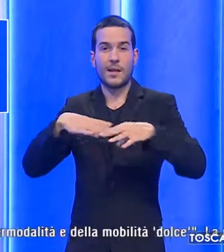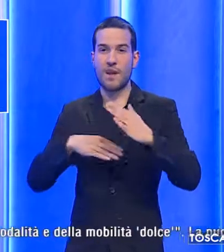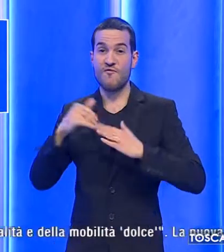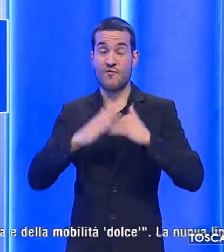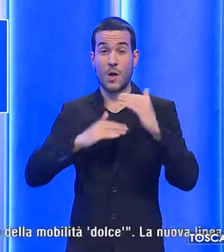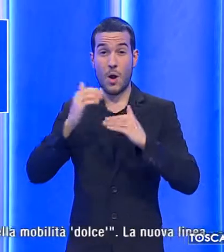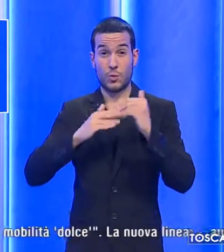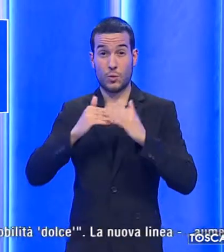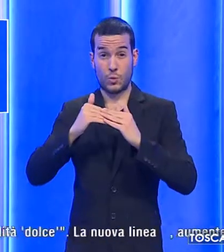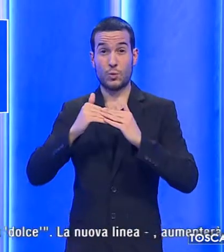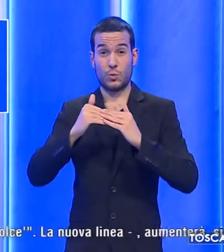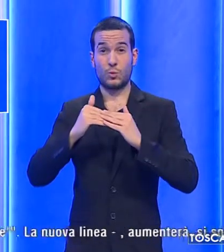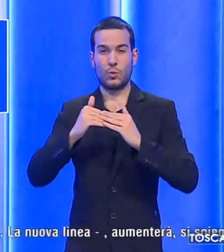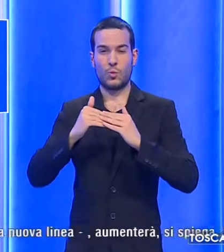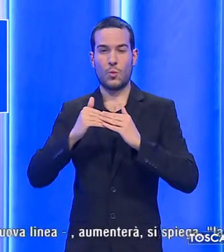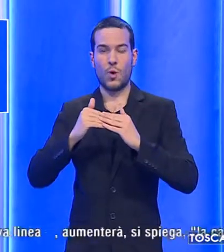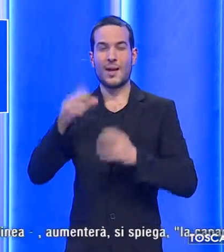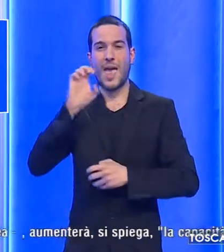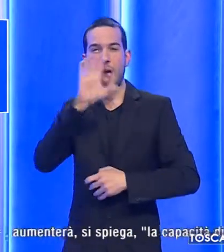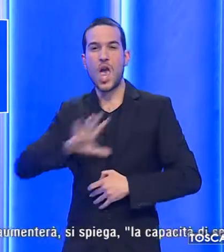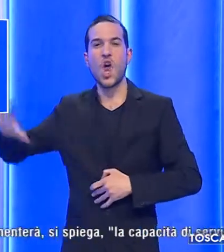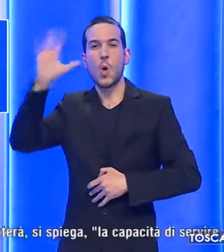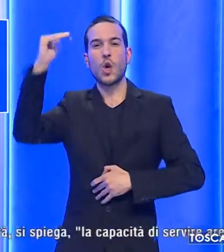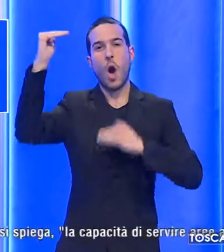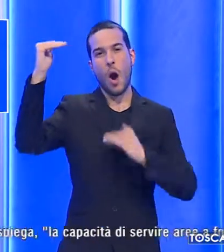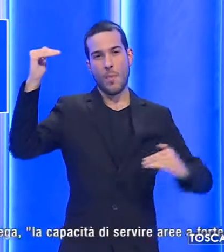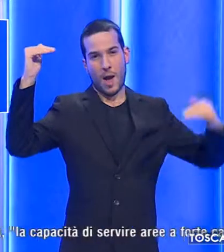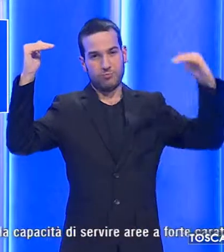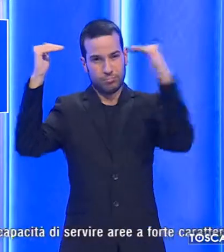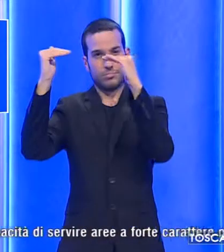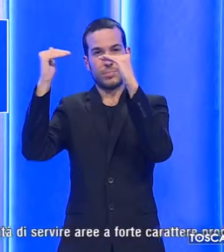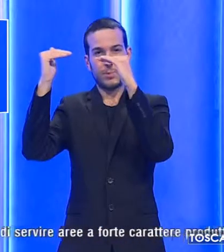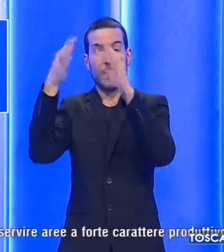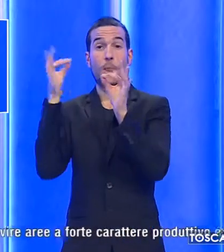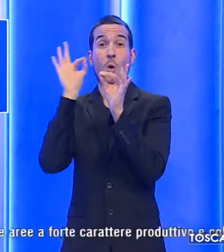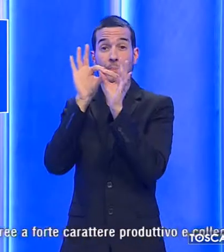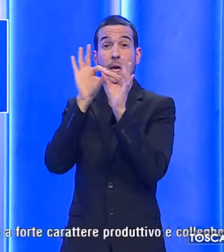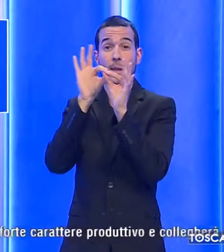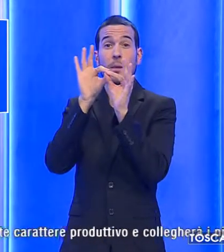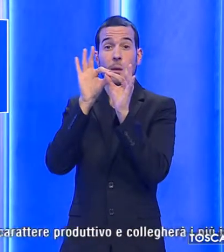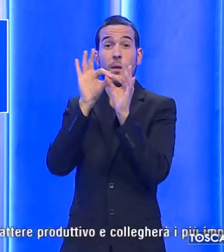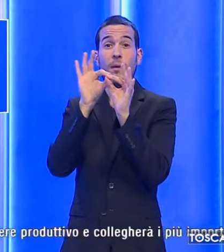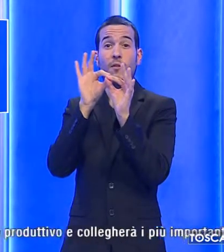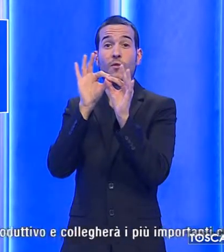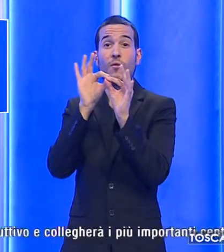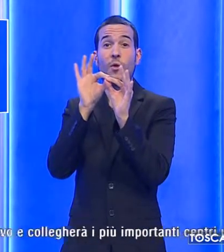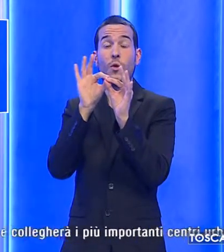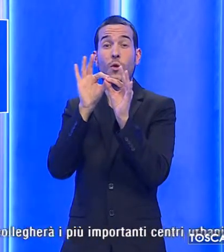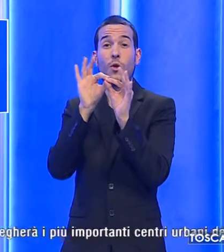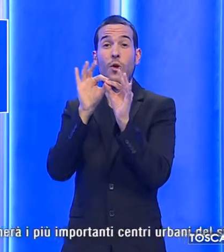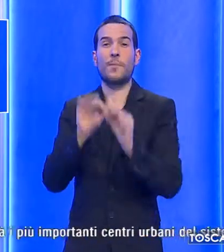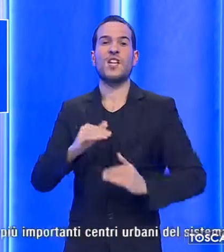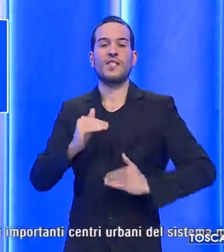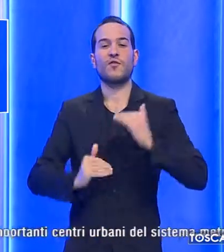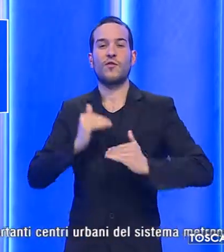infrastrutture a livello europeo, che punti sullo sviluppo della intermodalità e